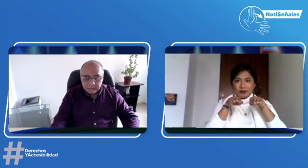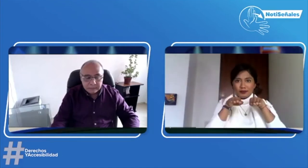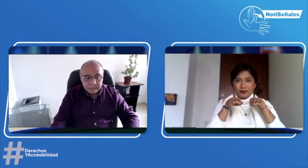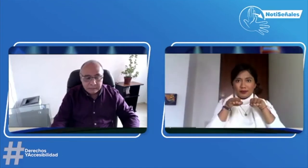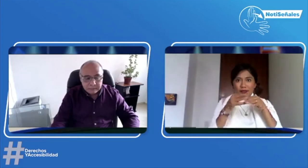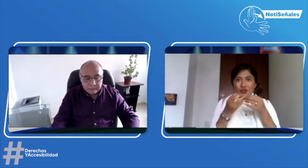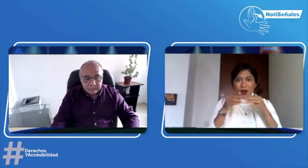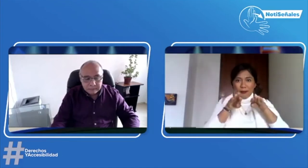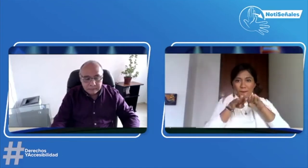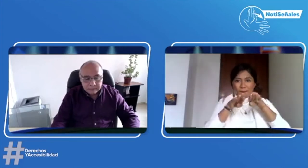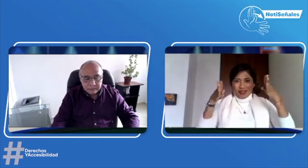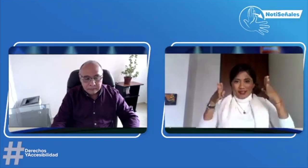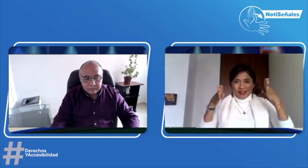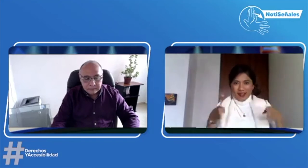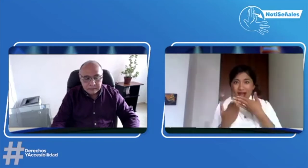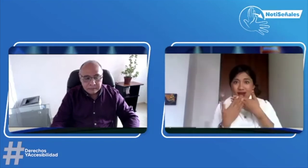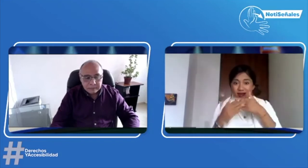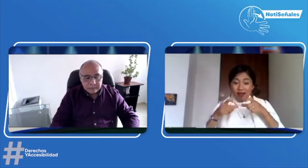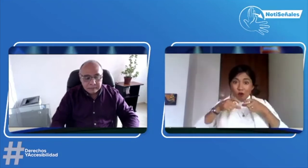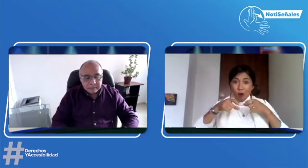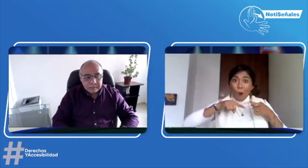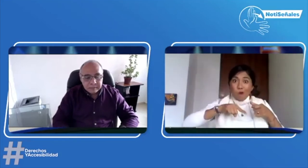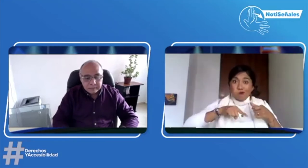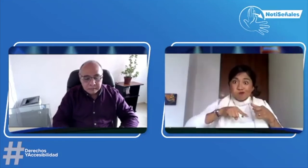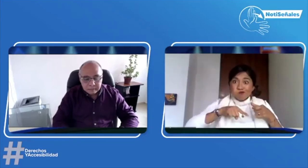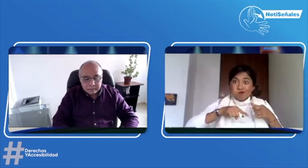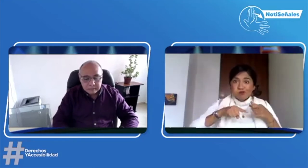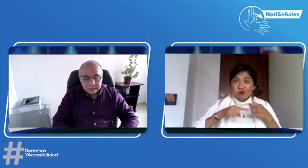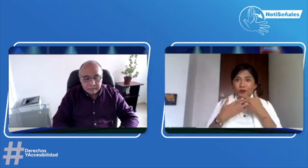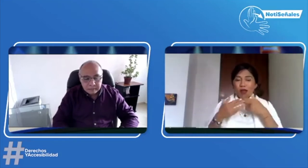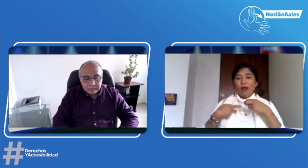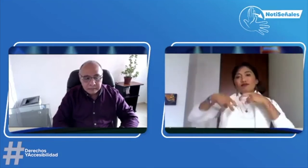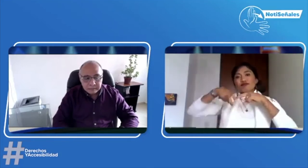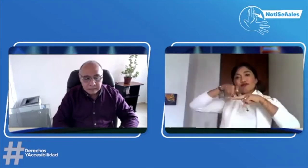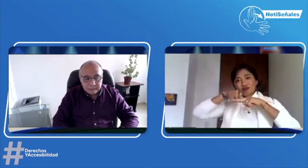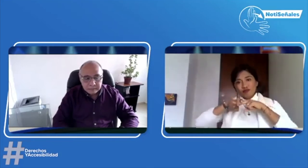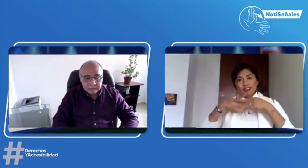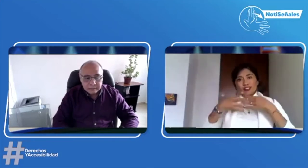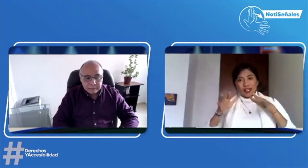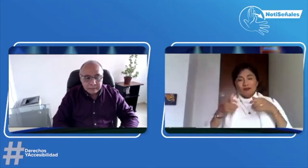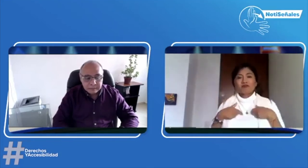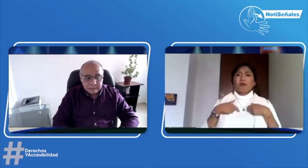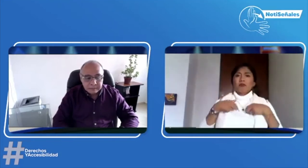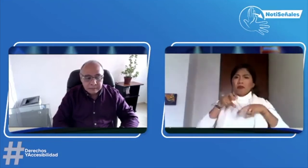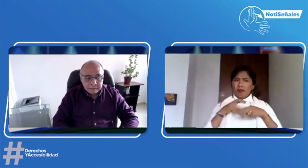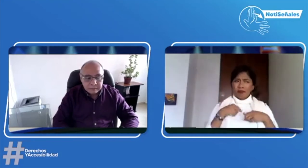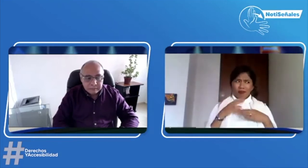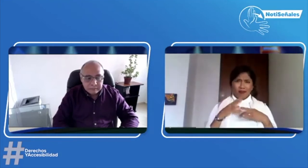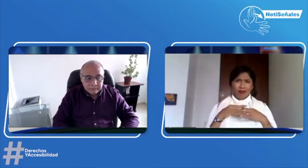Me dirigí allí a la mesa, al número de la mesa que tenía la citación. Y, pues, estando allí,